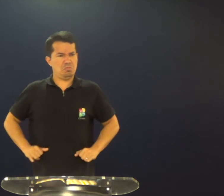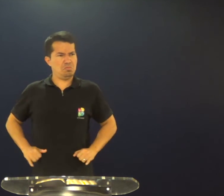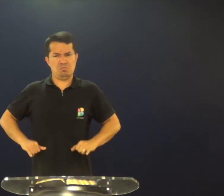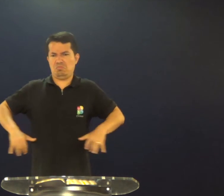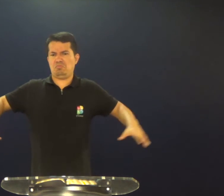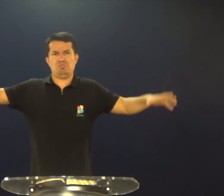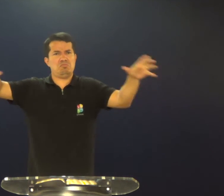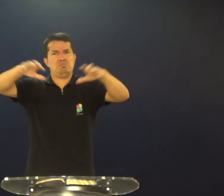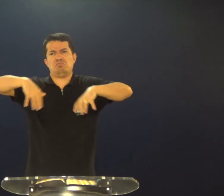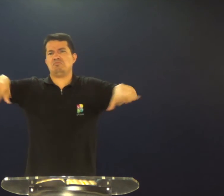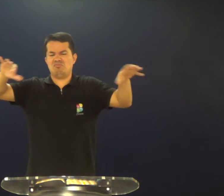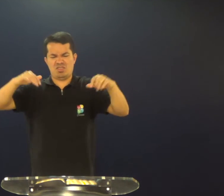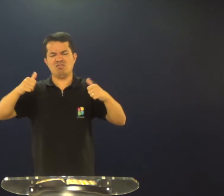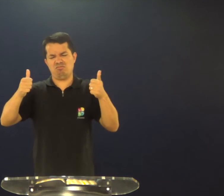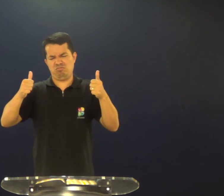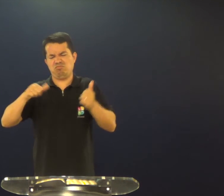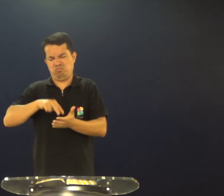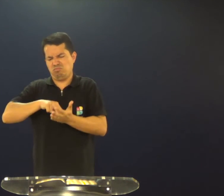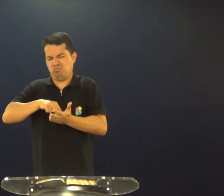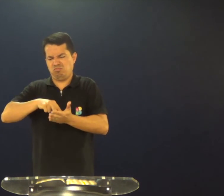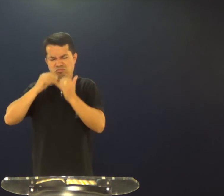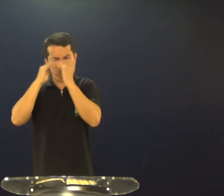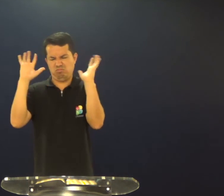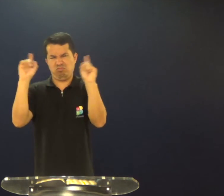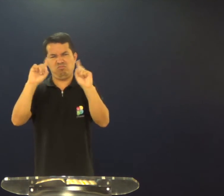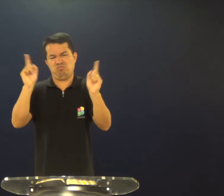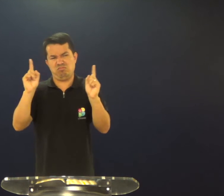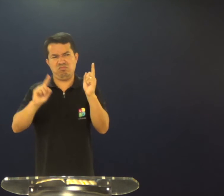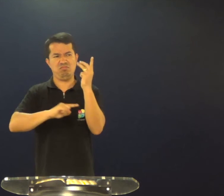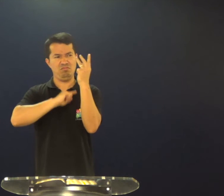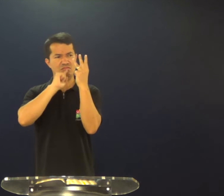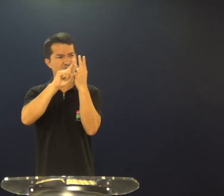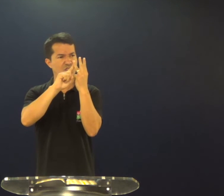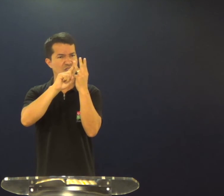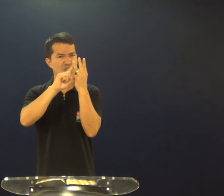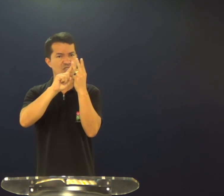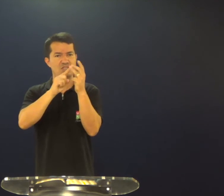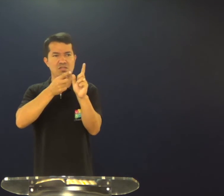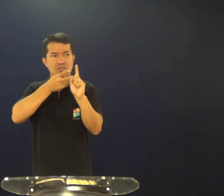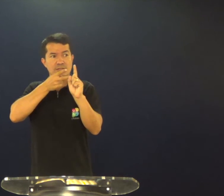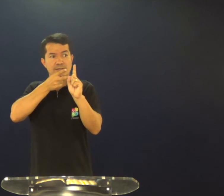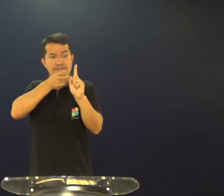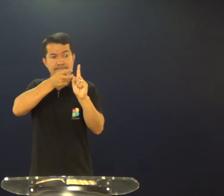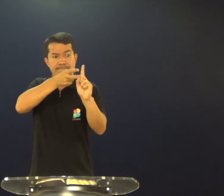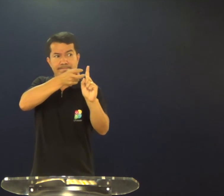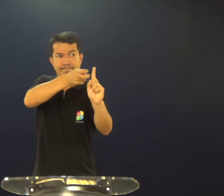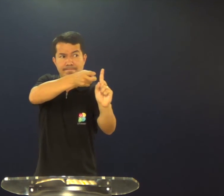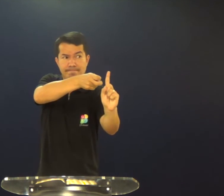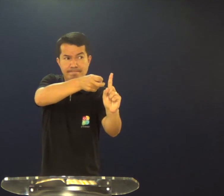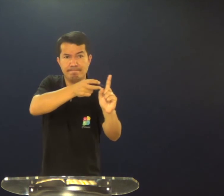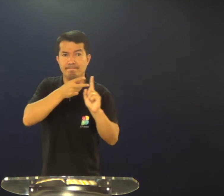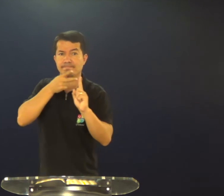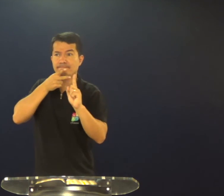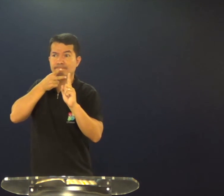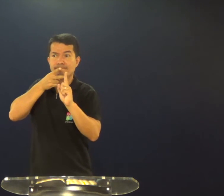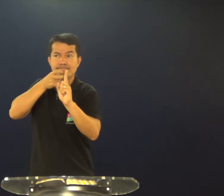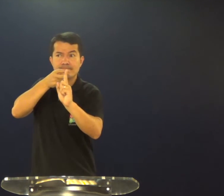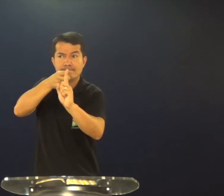vida, os seus problemas, todas as coisas, ok, não desistir e aprender dele,